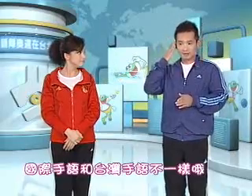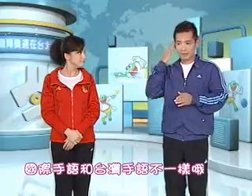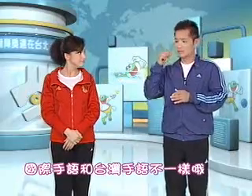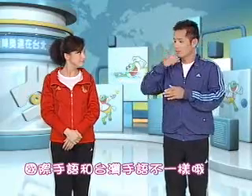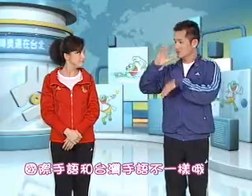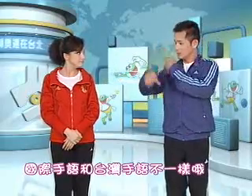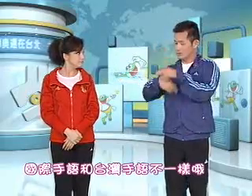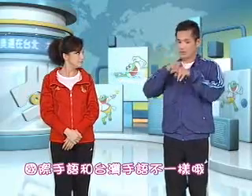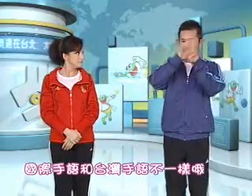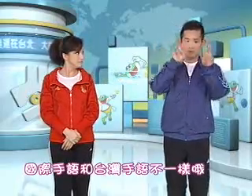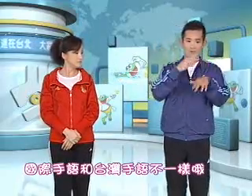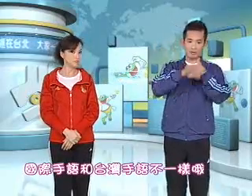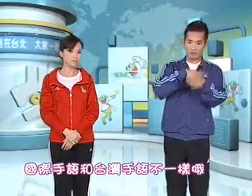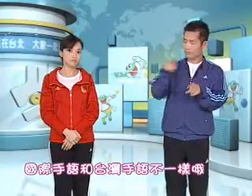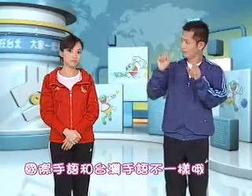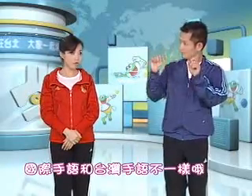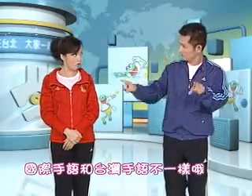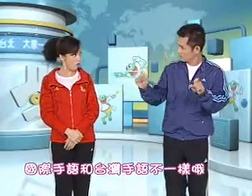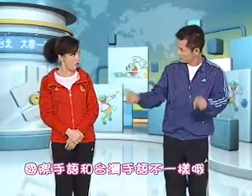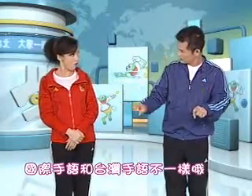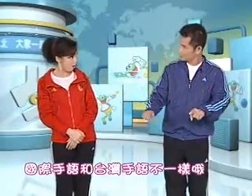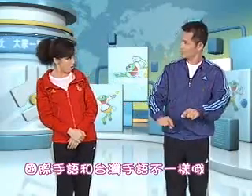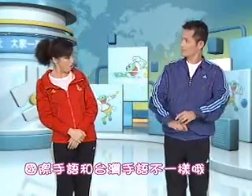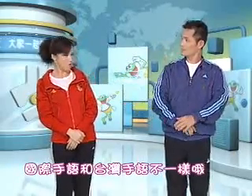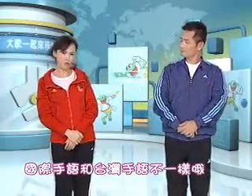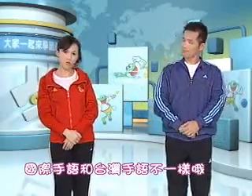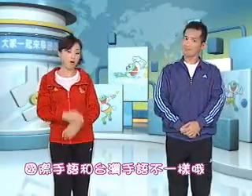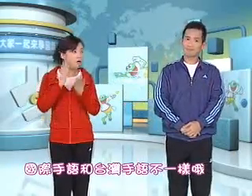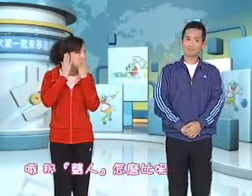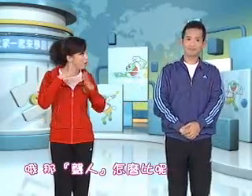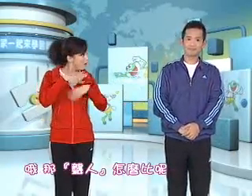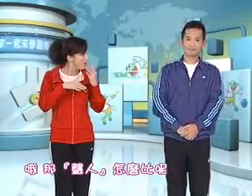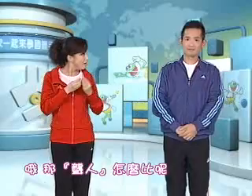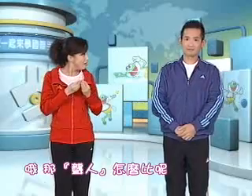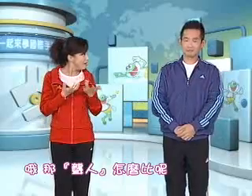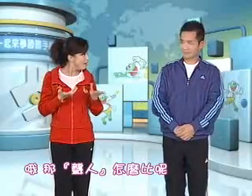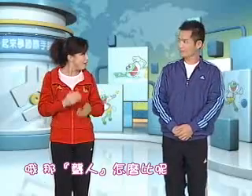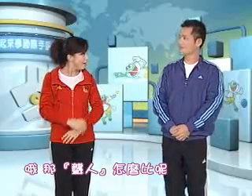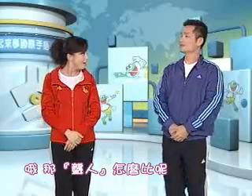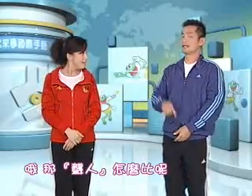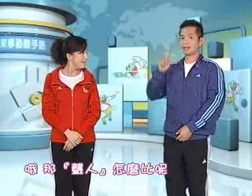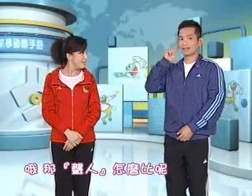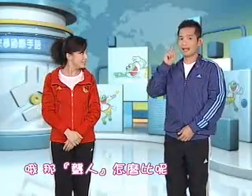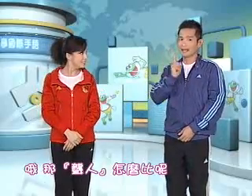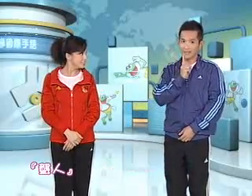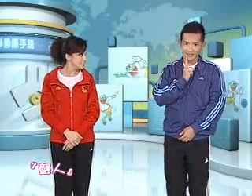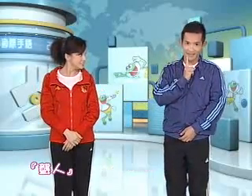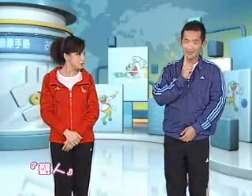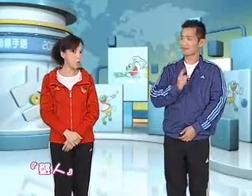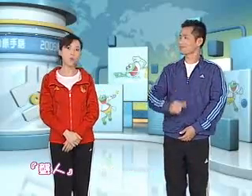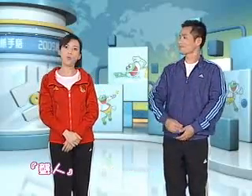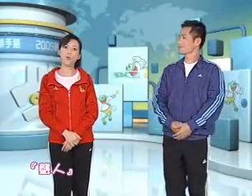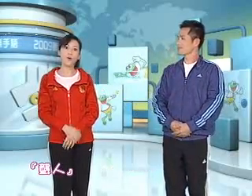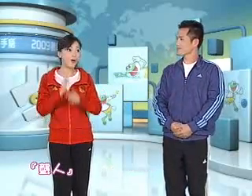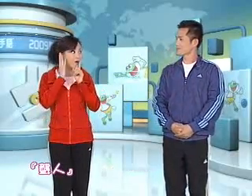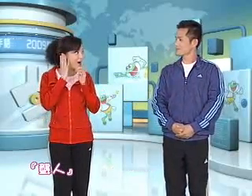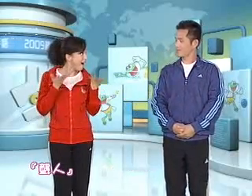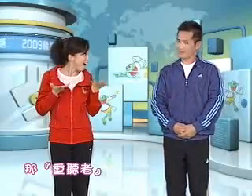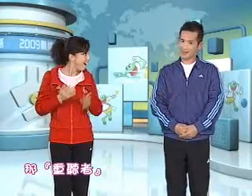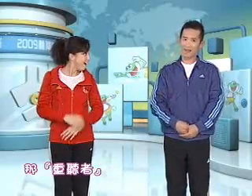语和台湾手语不一样哦哦那龙人怎么比呢哦龙人嗯那众听